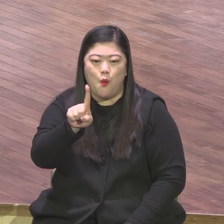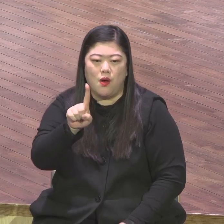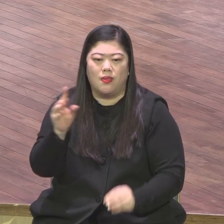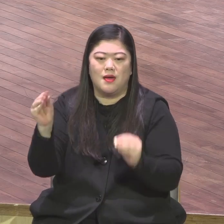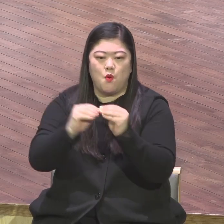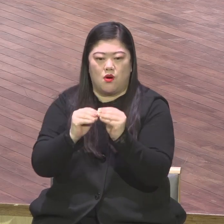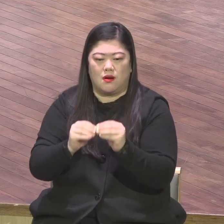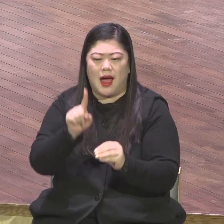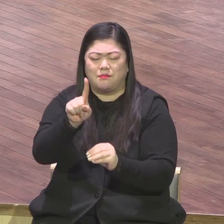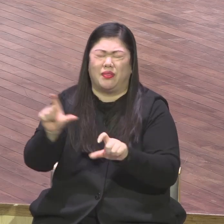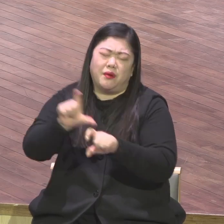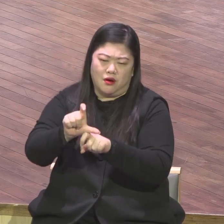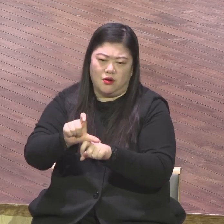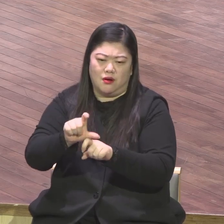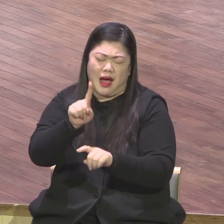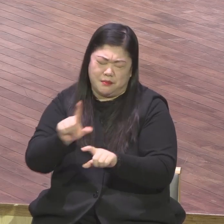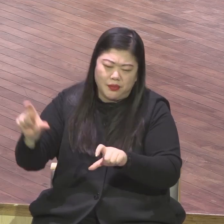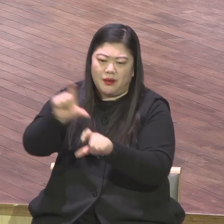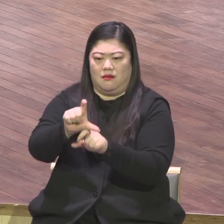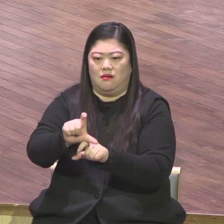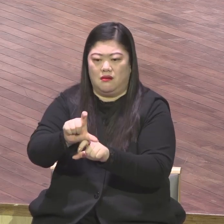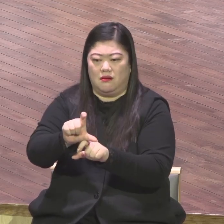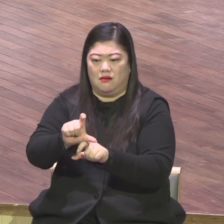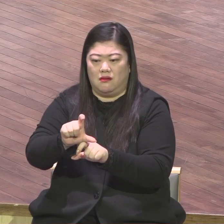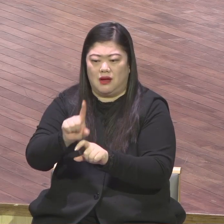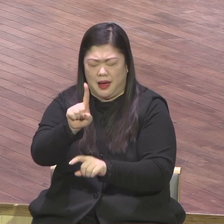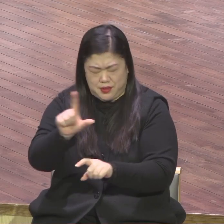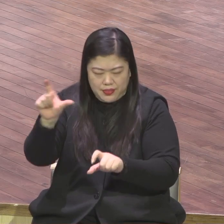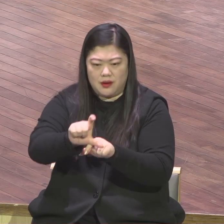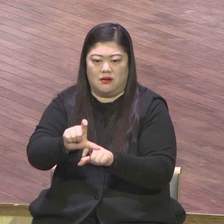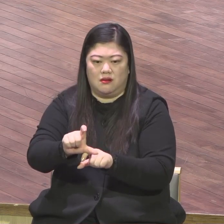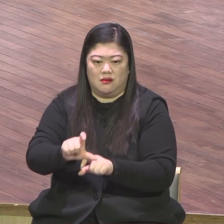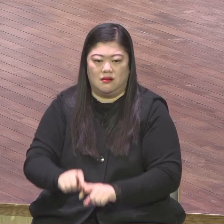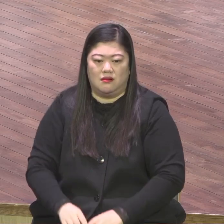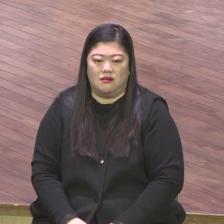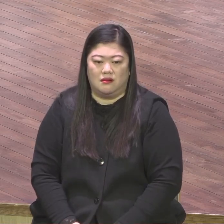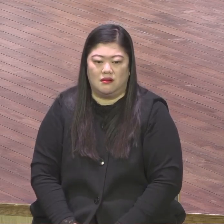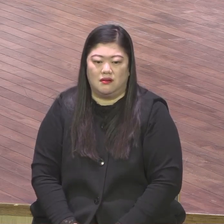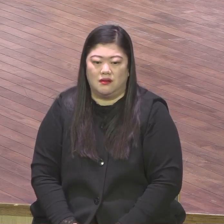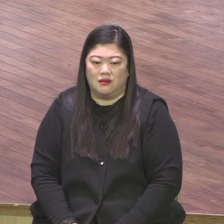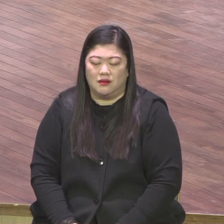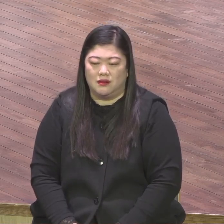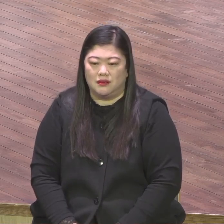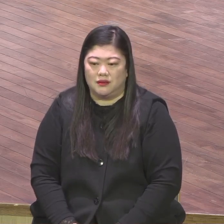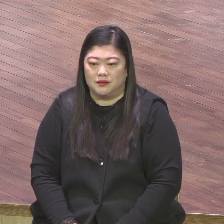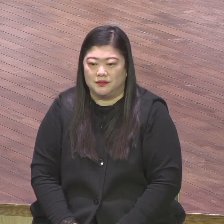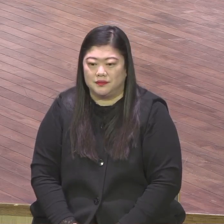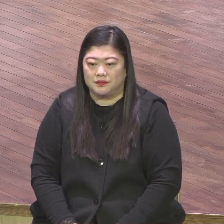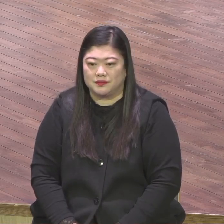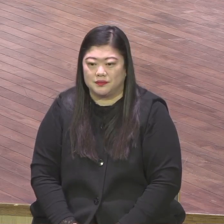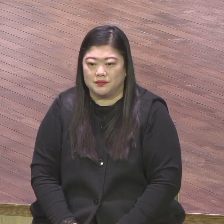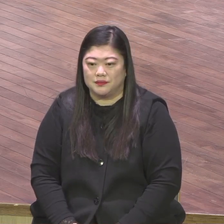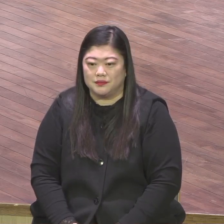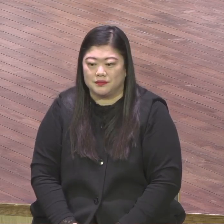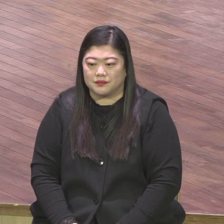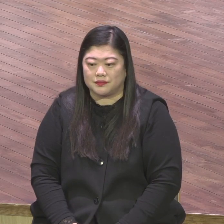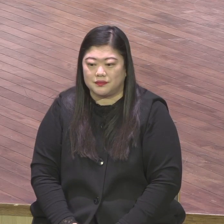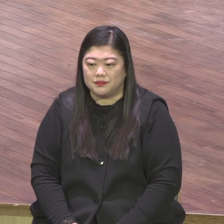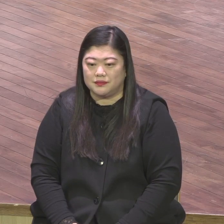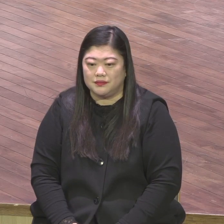이거 이 비결이에요 한 번 더 한 번 더의 힘 그는요 경쟁자들이